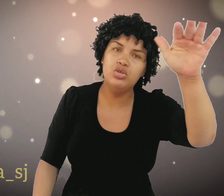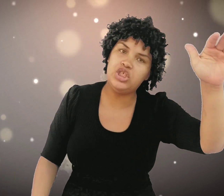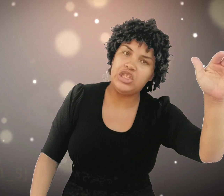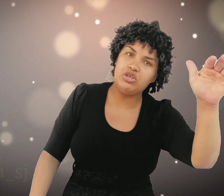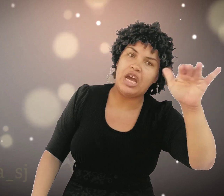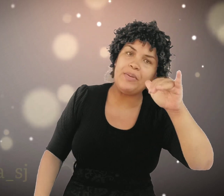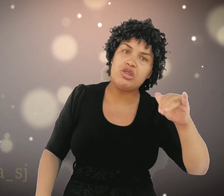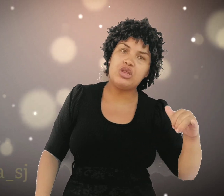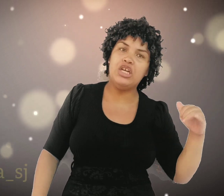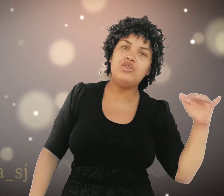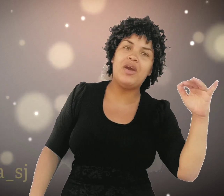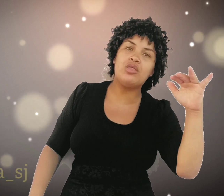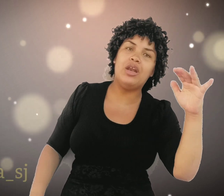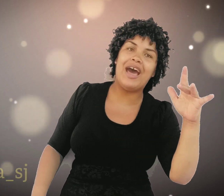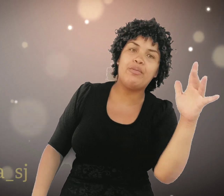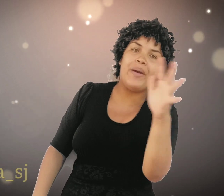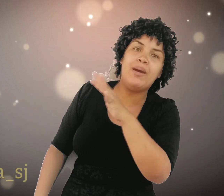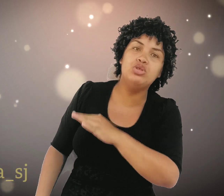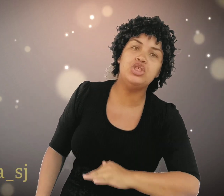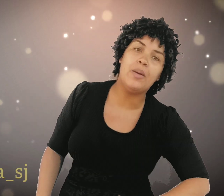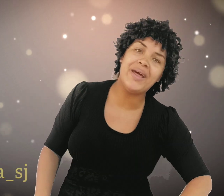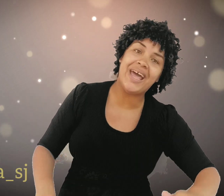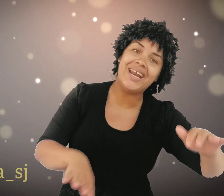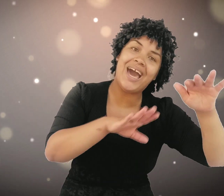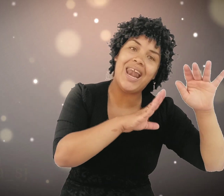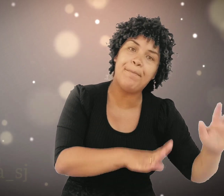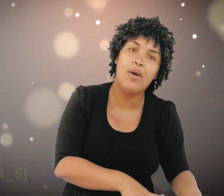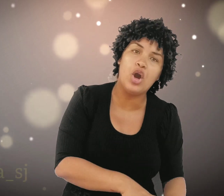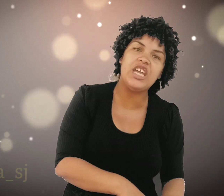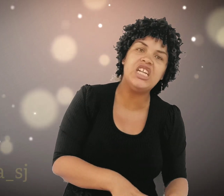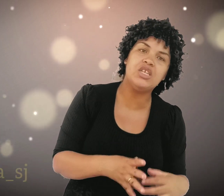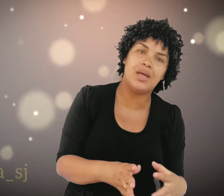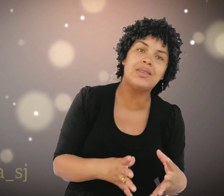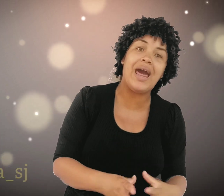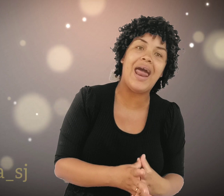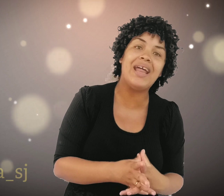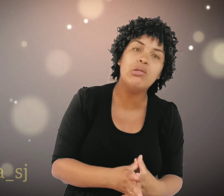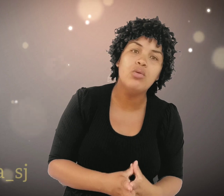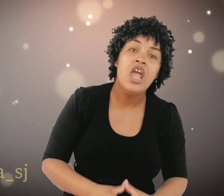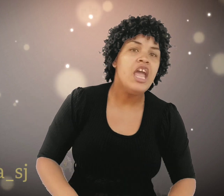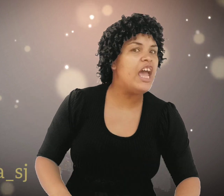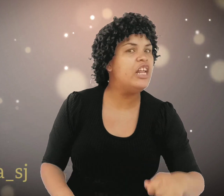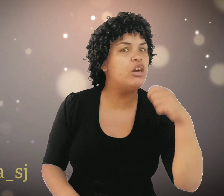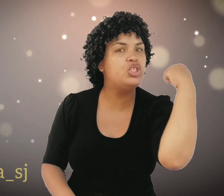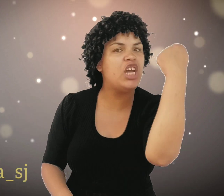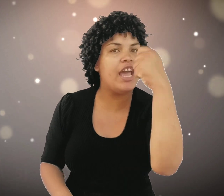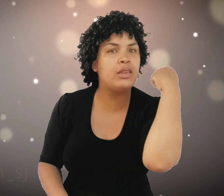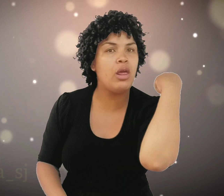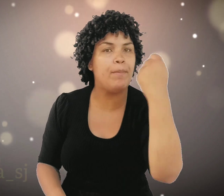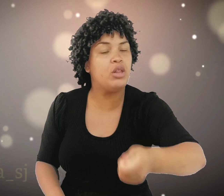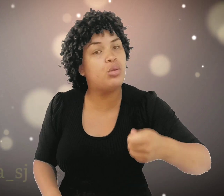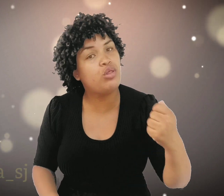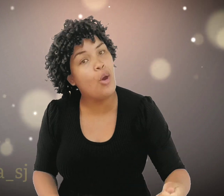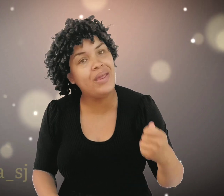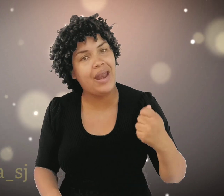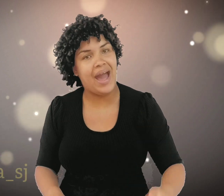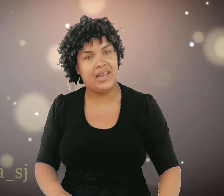multidão. Já pensou se ele tivesse olhado para a multidão, mandar ele calar a boca e ele tivesse calado? Ele não tinha recebido o seu milagre.